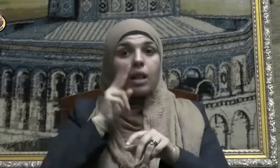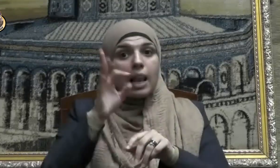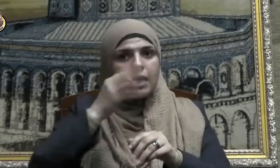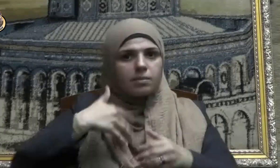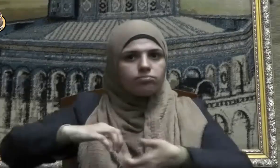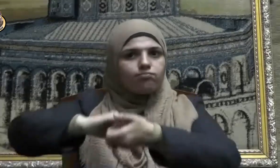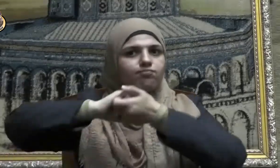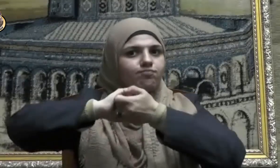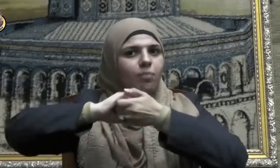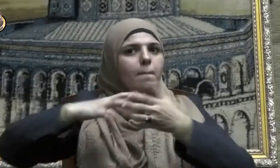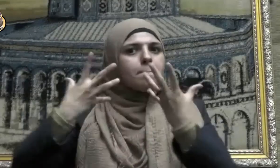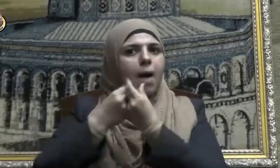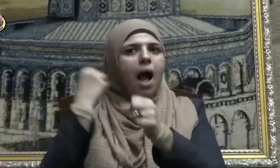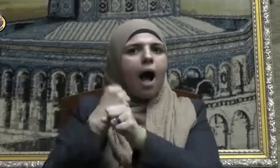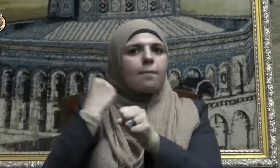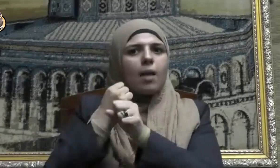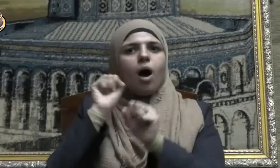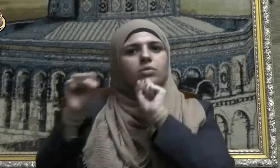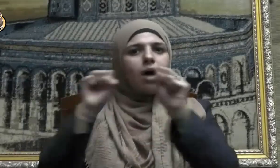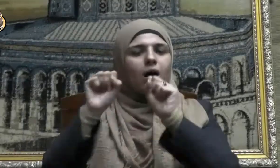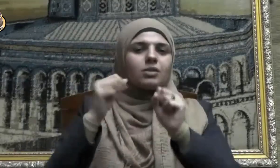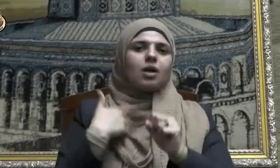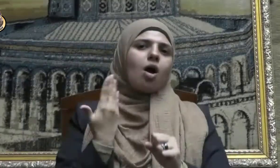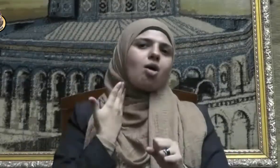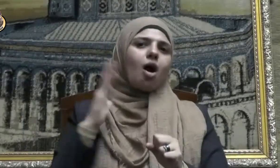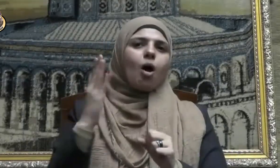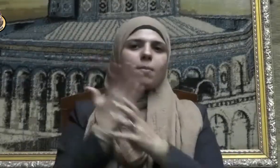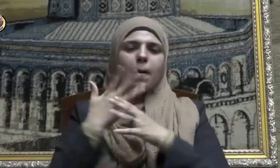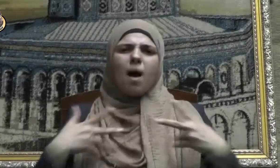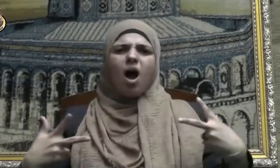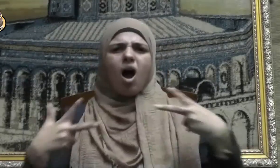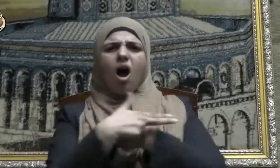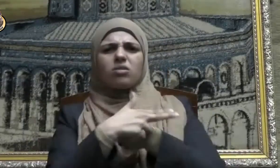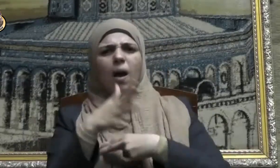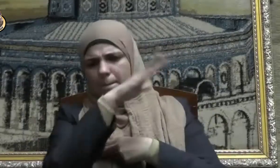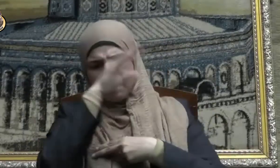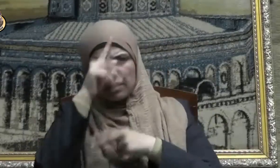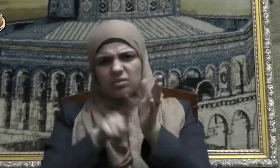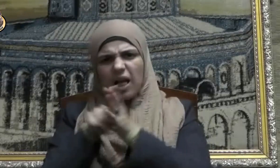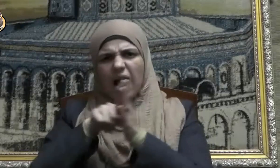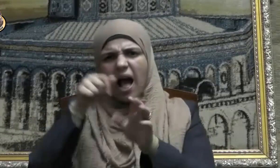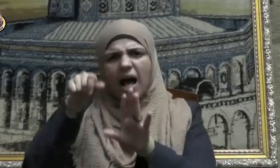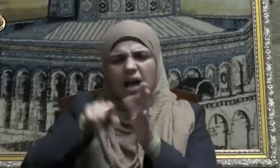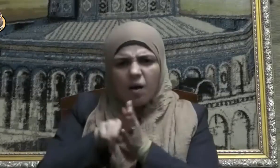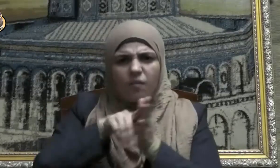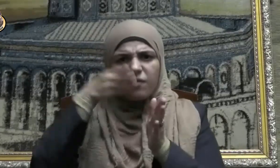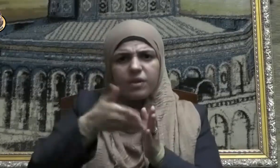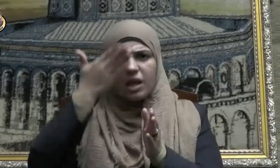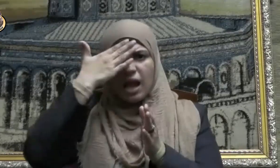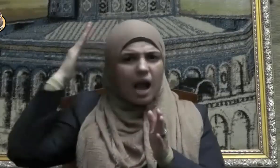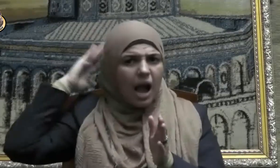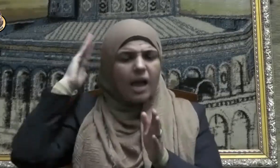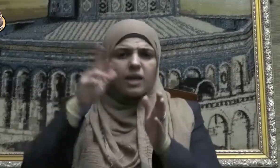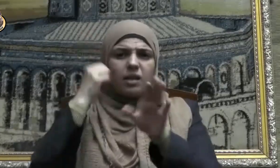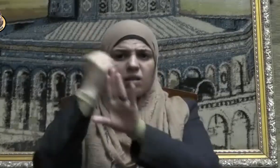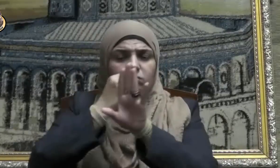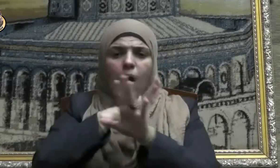جهود كل الشرفاء لقطع دابر الخونة والعملاء والمتخابرين مع